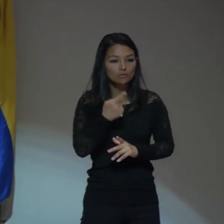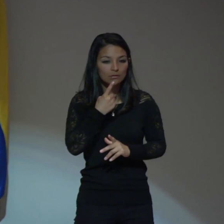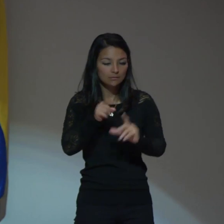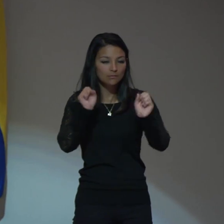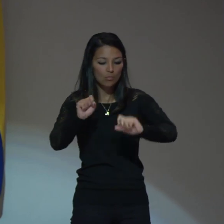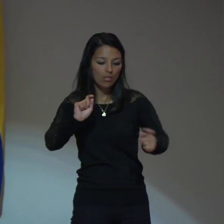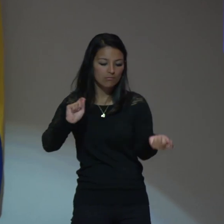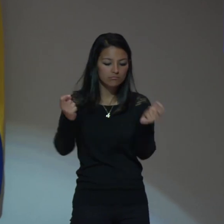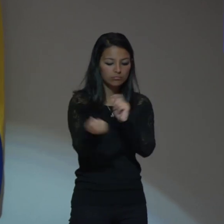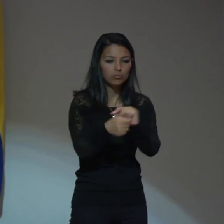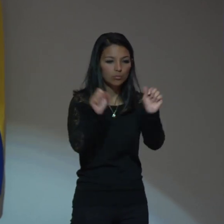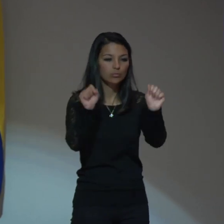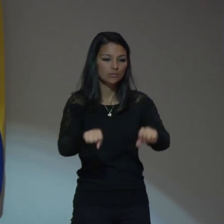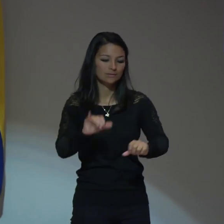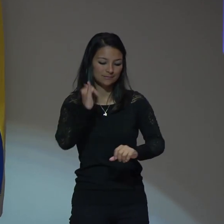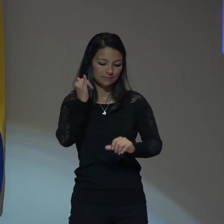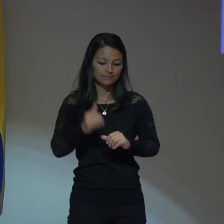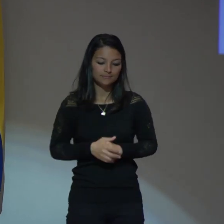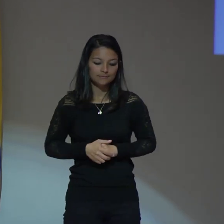cambiar.